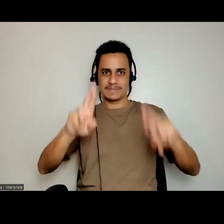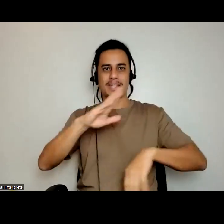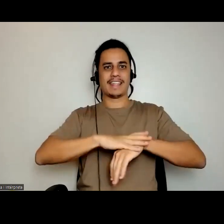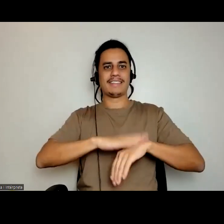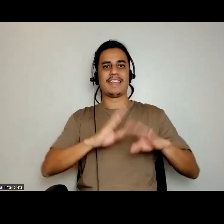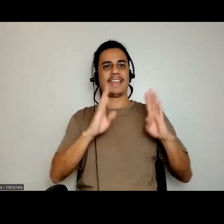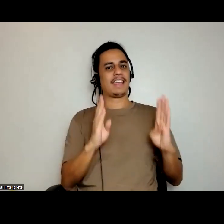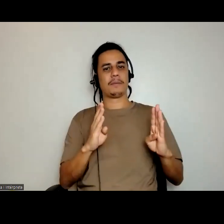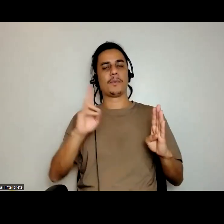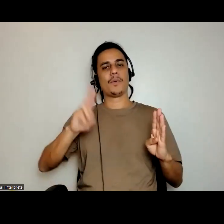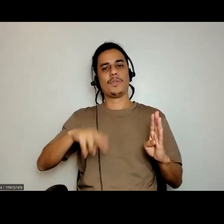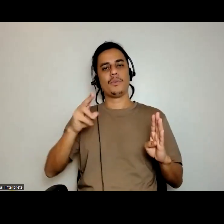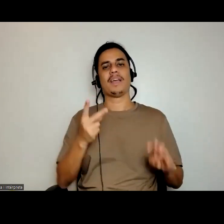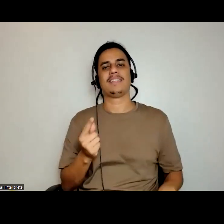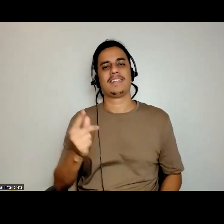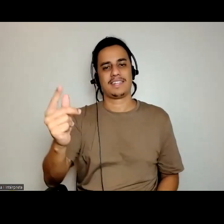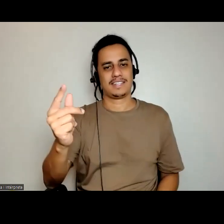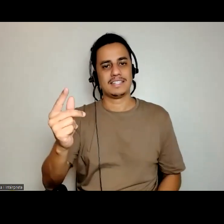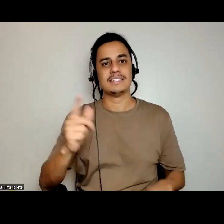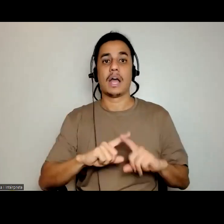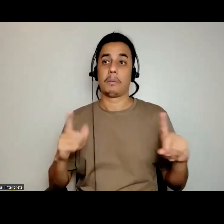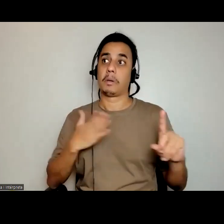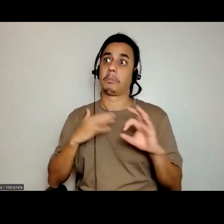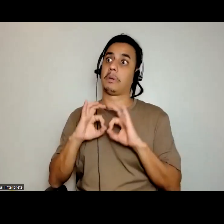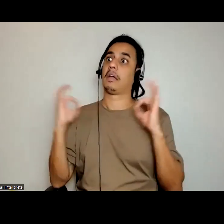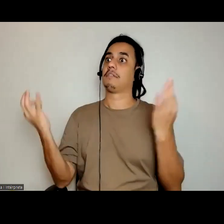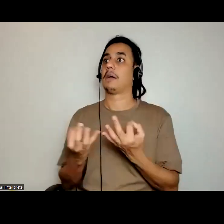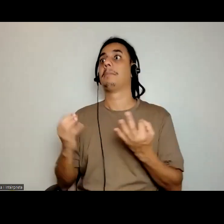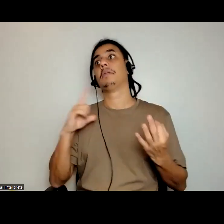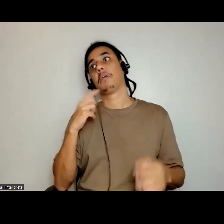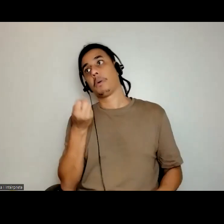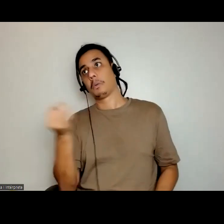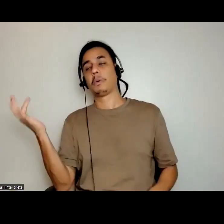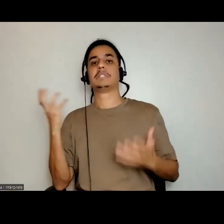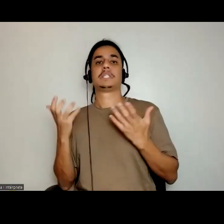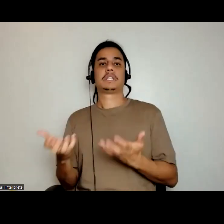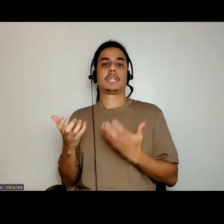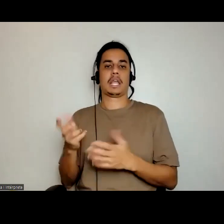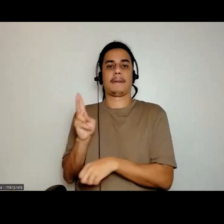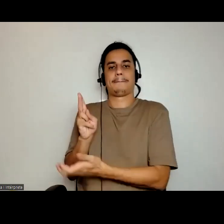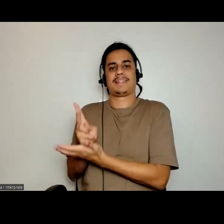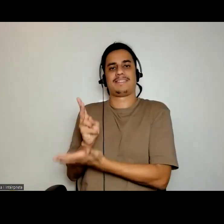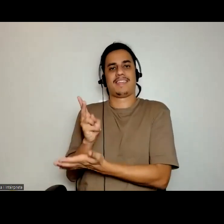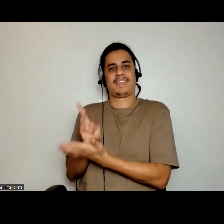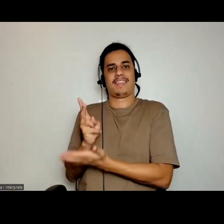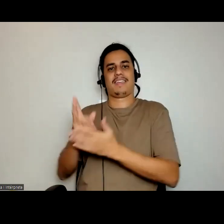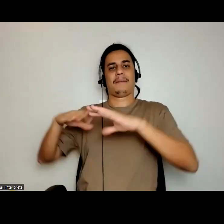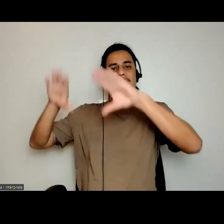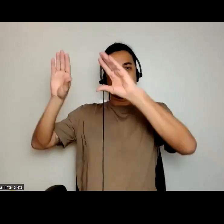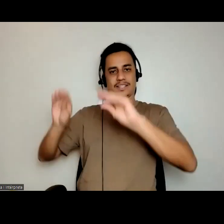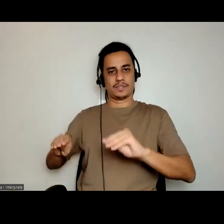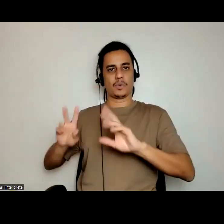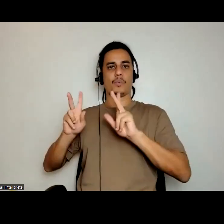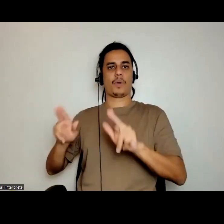eterniza a temporalidade, mas entre meus parentes também, é indígenas, que querem manter o manto, como ele